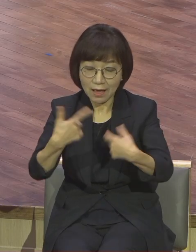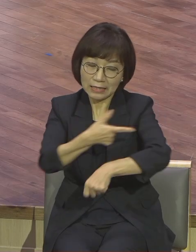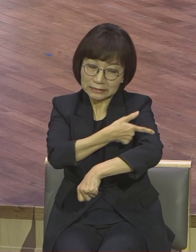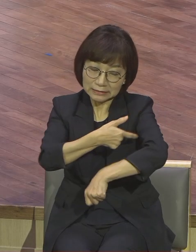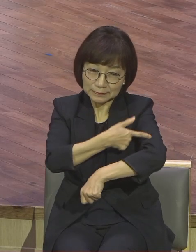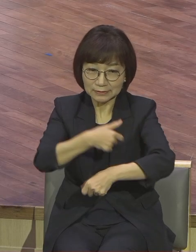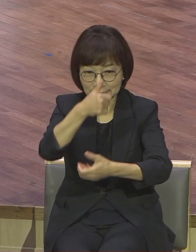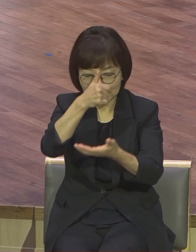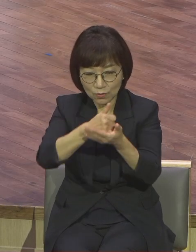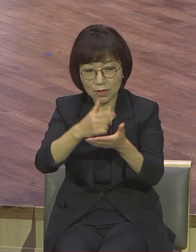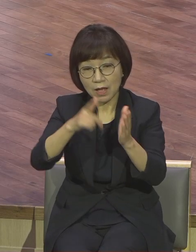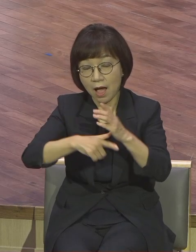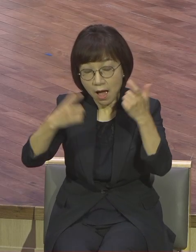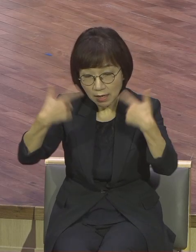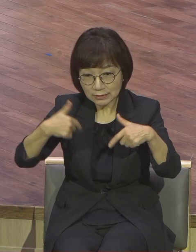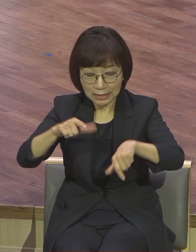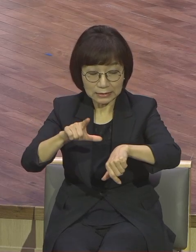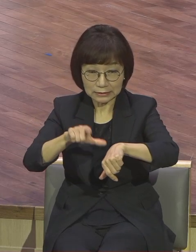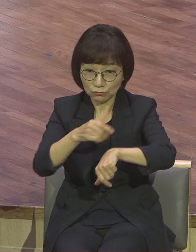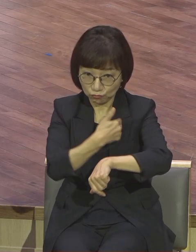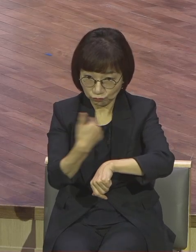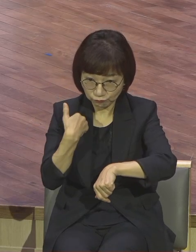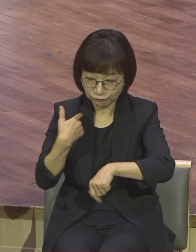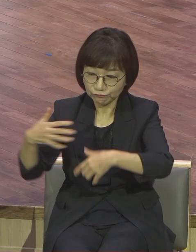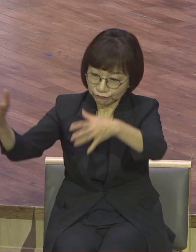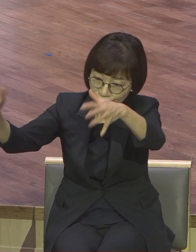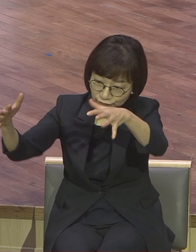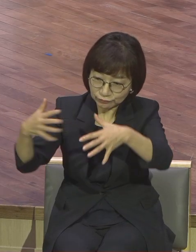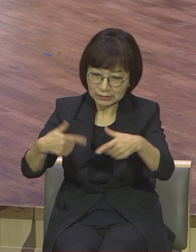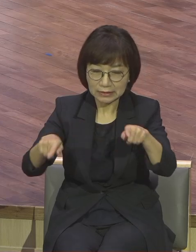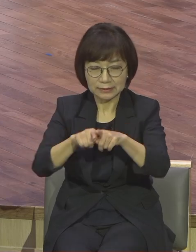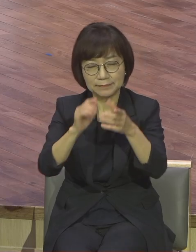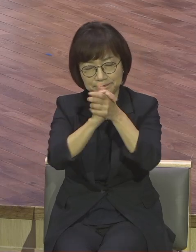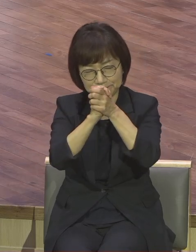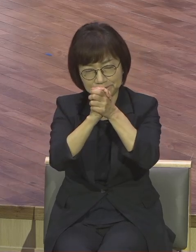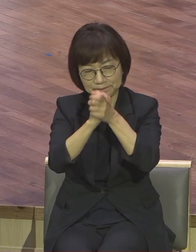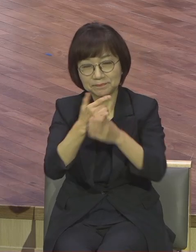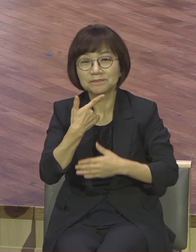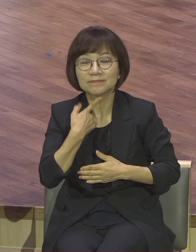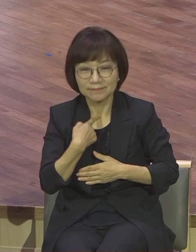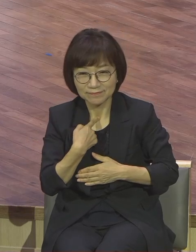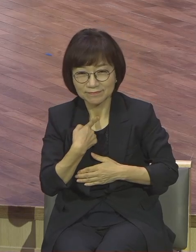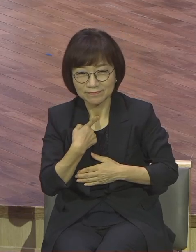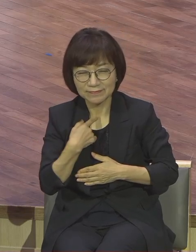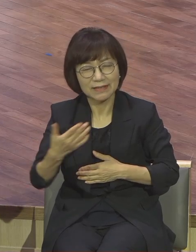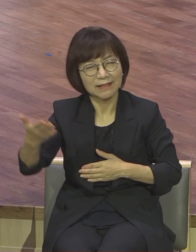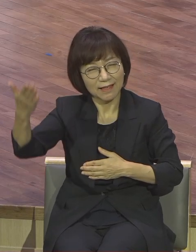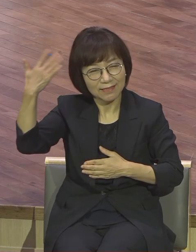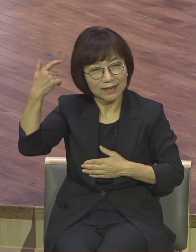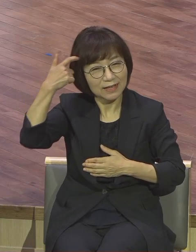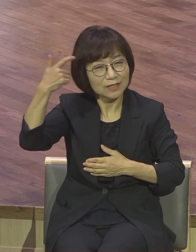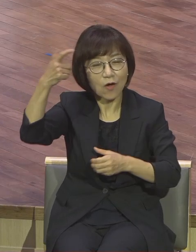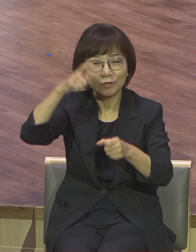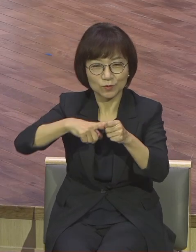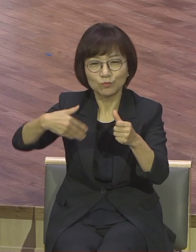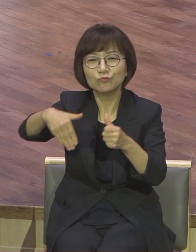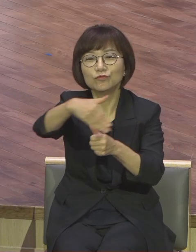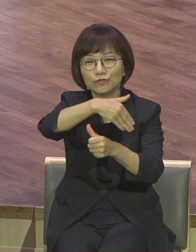그냥 시가 만나면 모여서 우리 기가 우리 분위기가 그랬어요 영적 분위기가 모이면 기도하고 성경